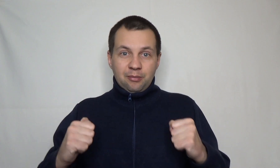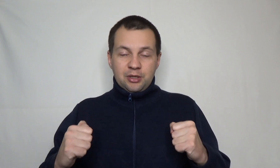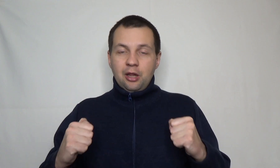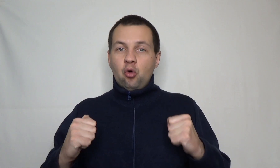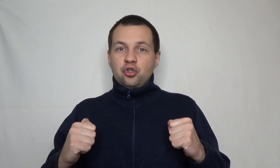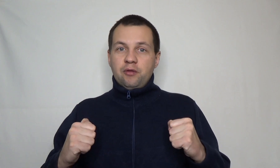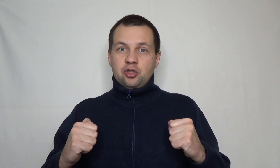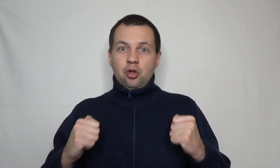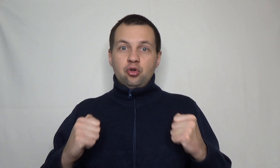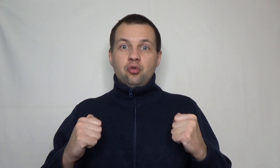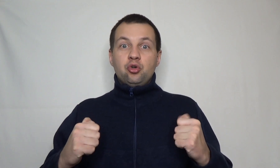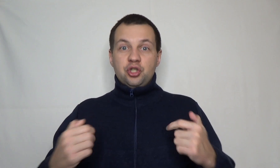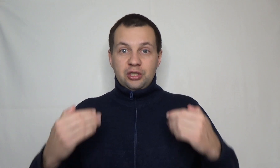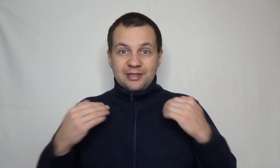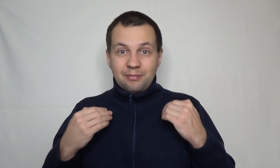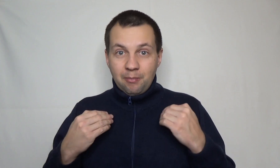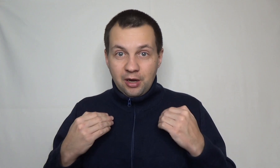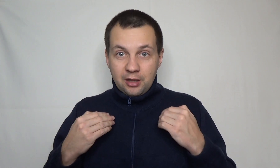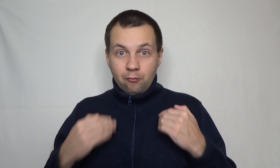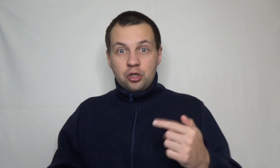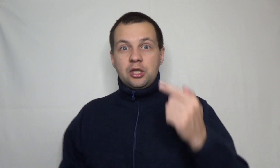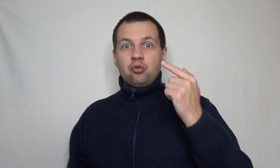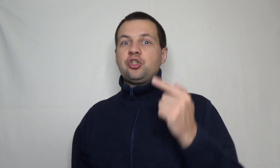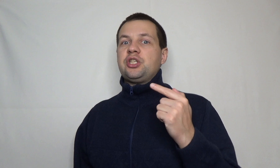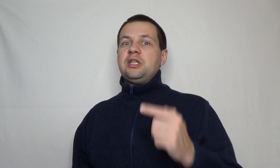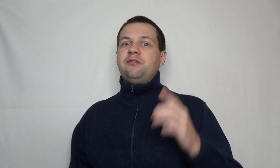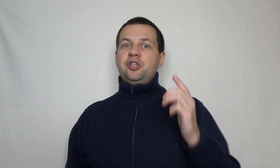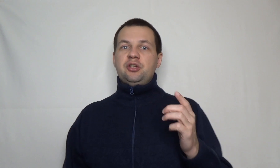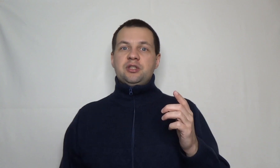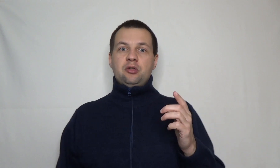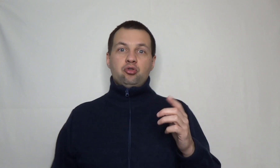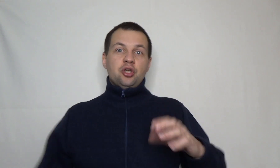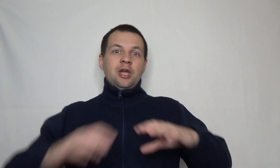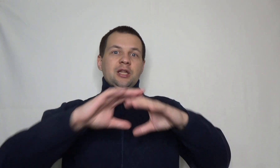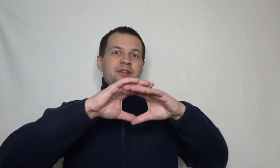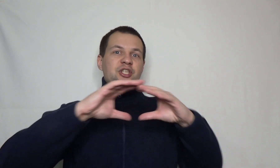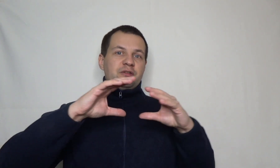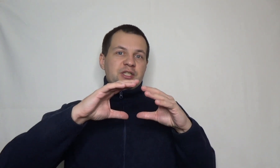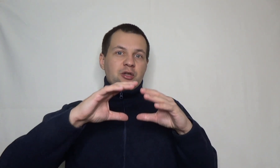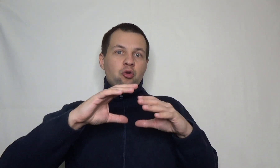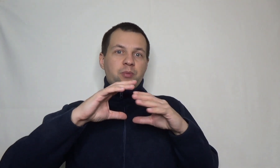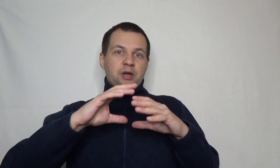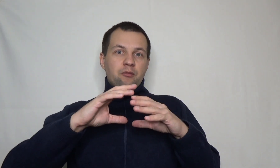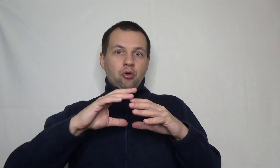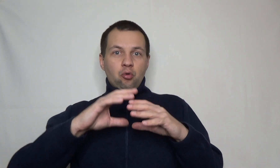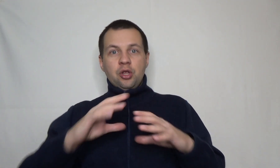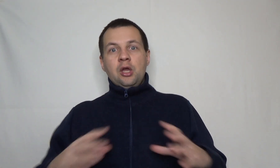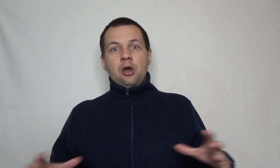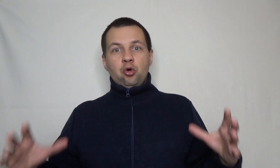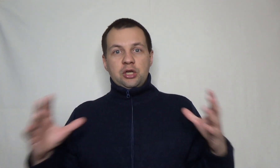капитал очень важного, оно еще может сделать тебя богатым. Вот это я тоже осознал в 2020 год. То есть 2020 год, прорывной год, год